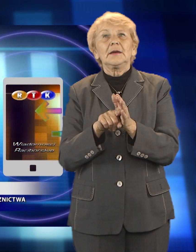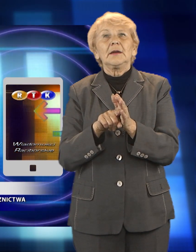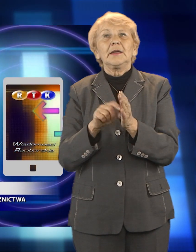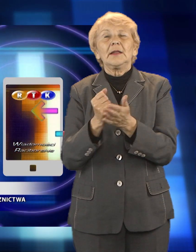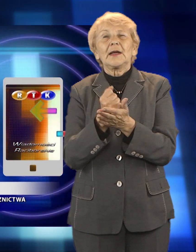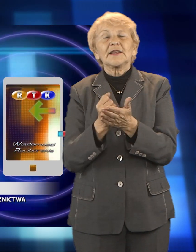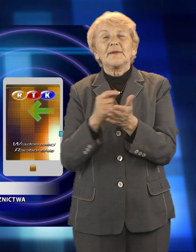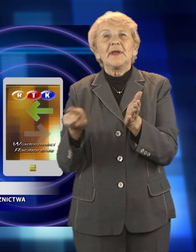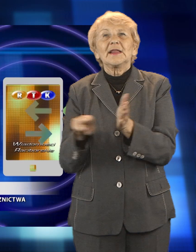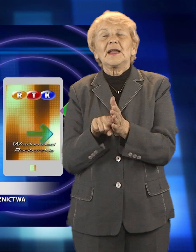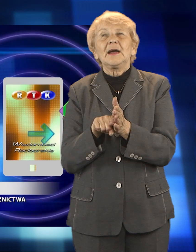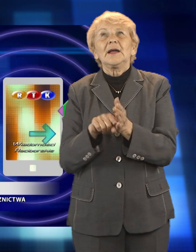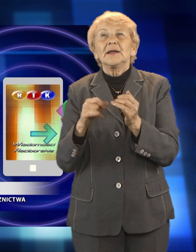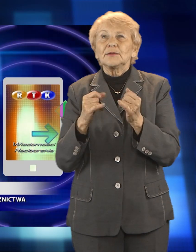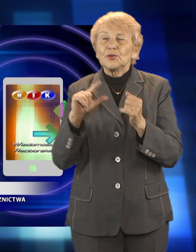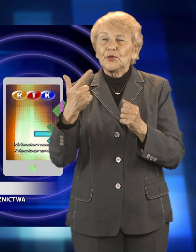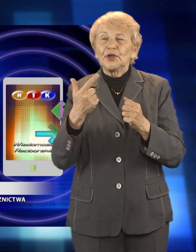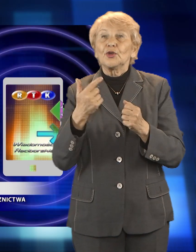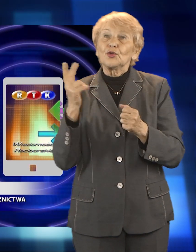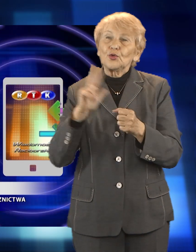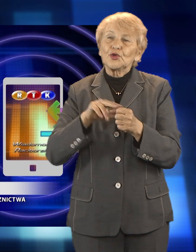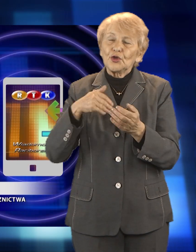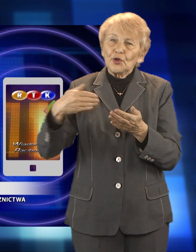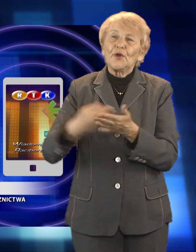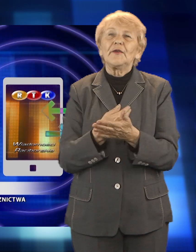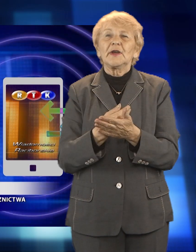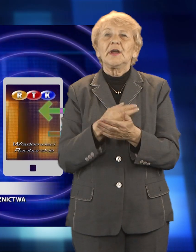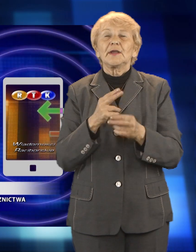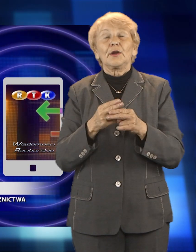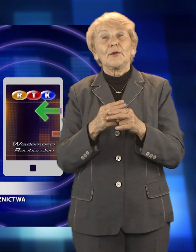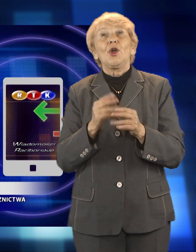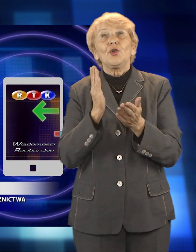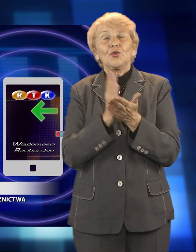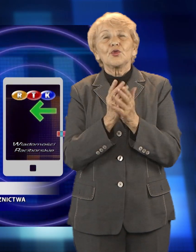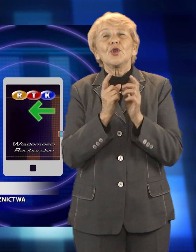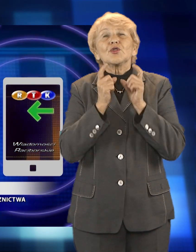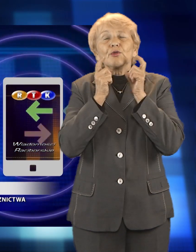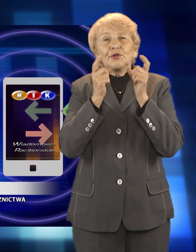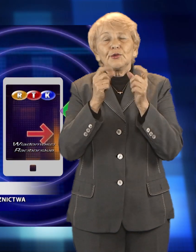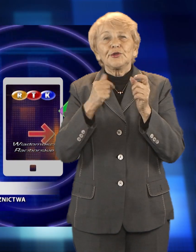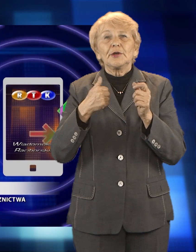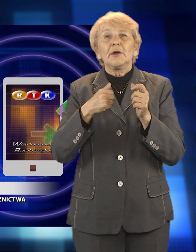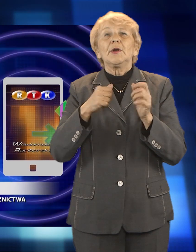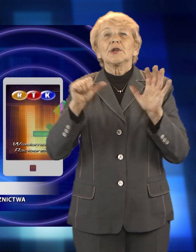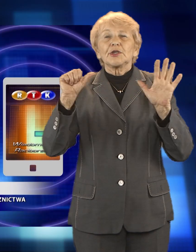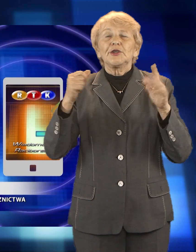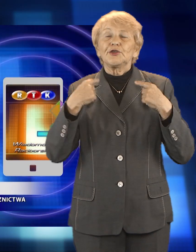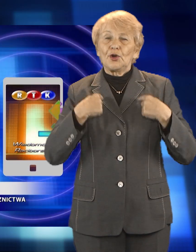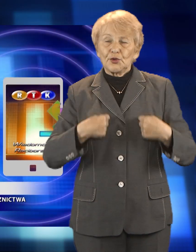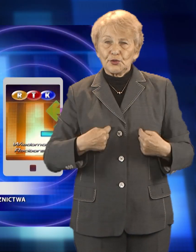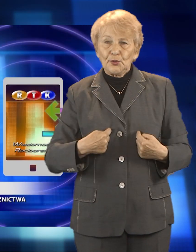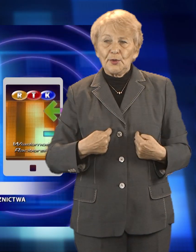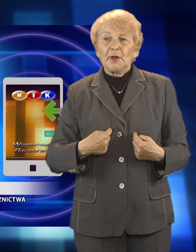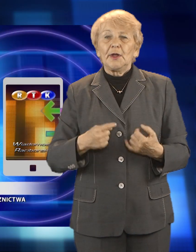wdrożyliśmy. Mamy już na dzień dzisiejszy 6 osób, którzy się zgłosili do pobrania osocza od ozdrowieńców.